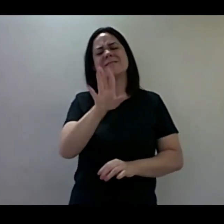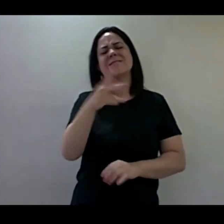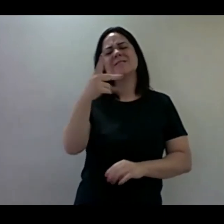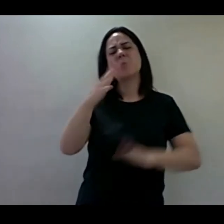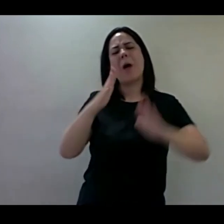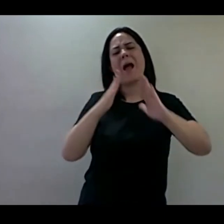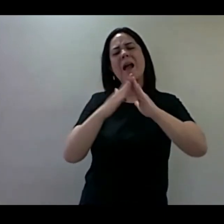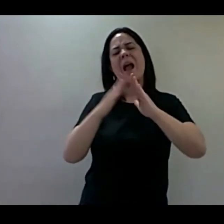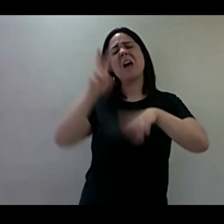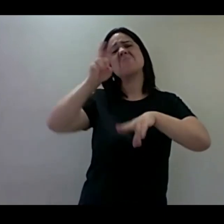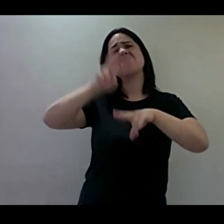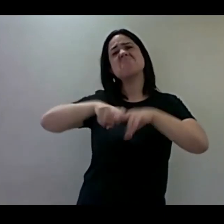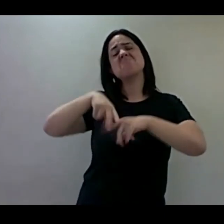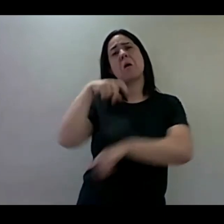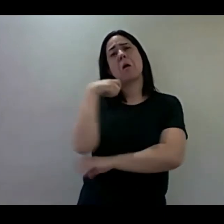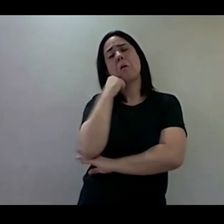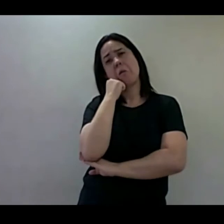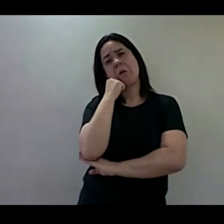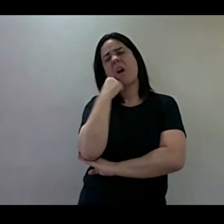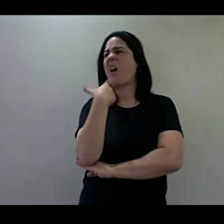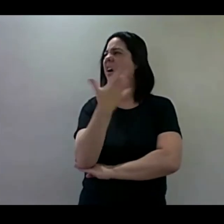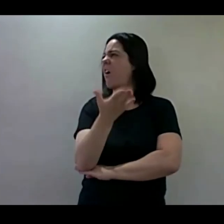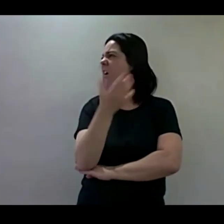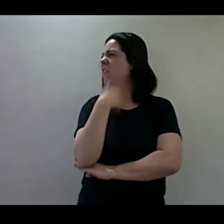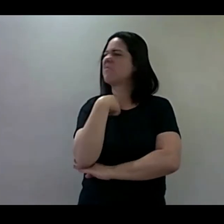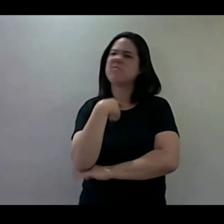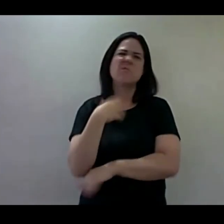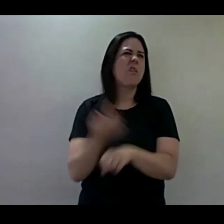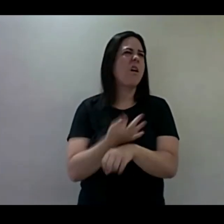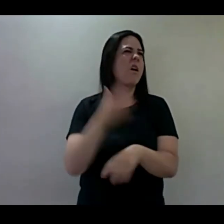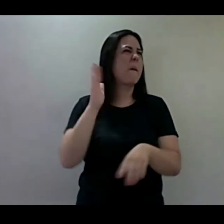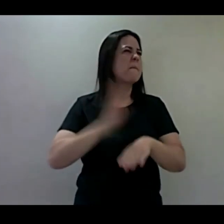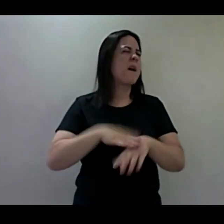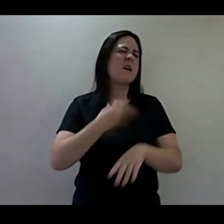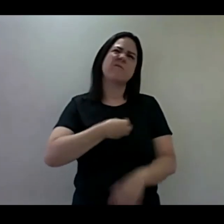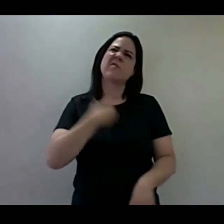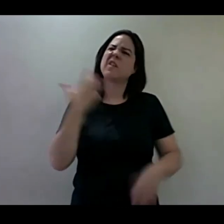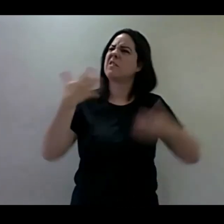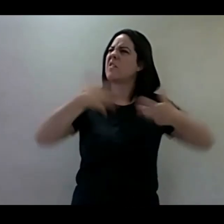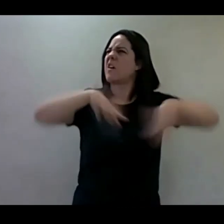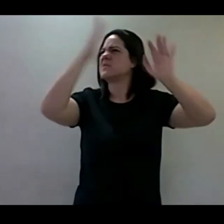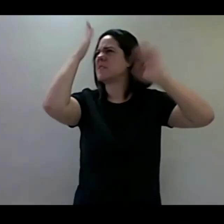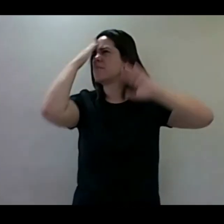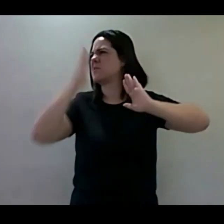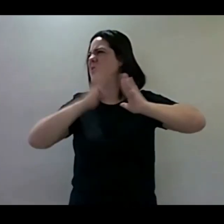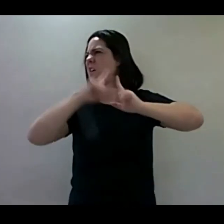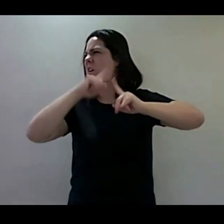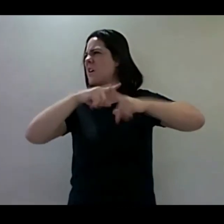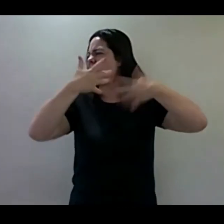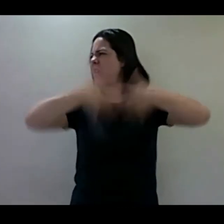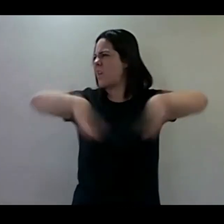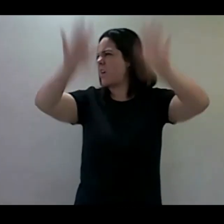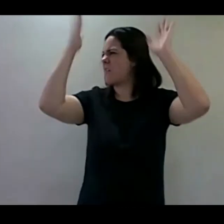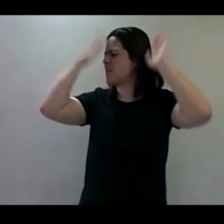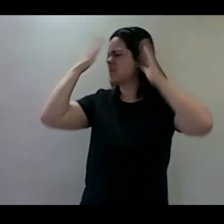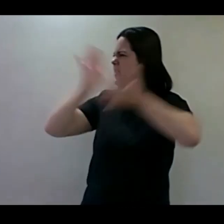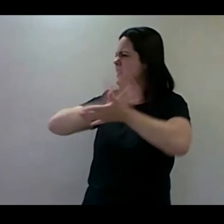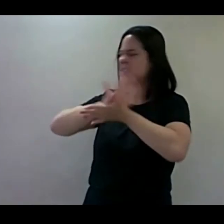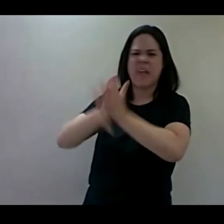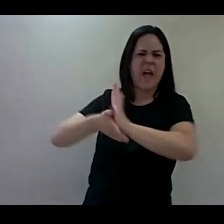saco. Eu não vou ter mais essa vida. Eu não quero mais saber de igreja. Eu não quero saber de mais nada. Eu não quero saber de mais ninguém. Aí, uma